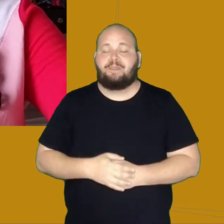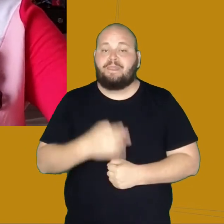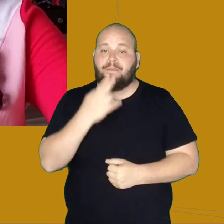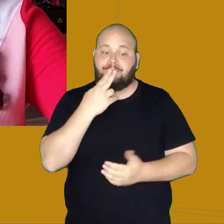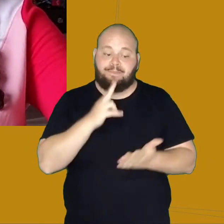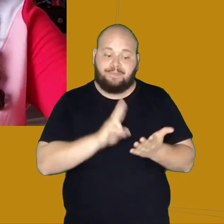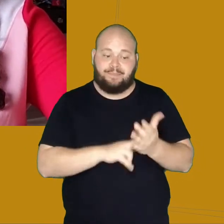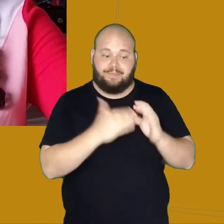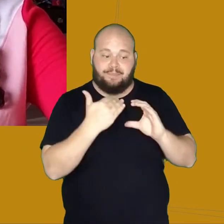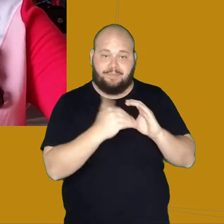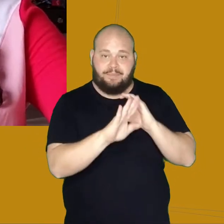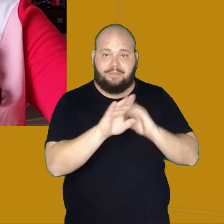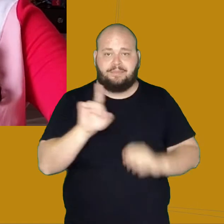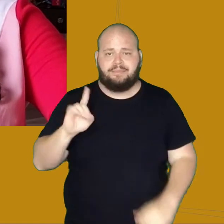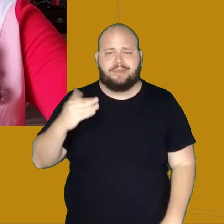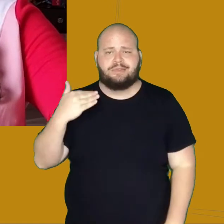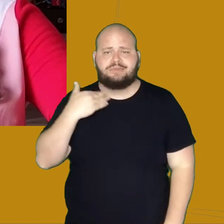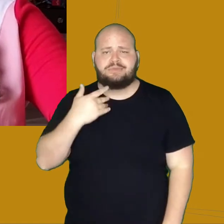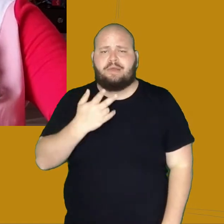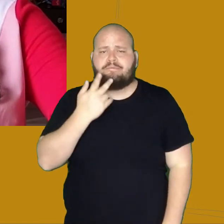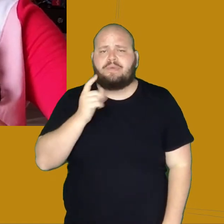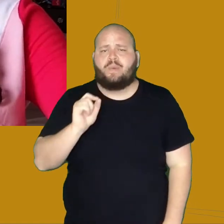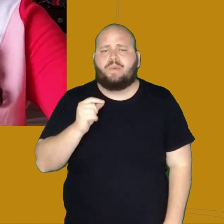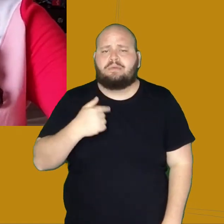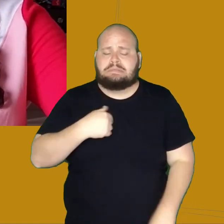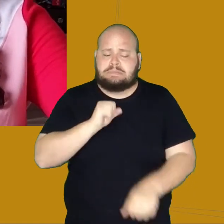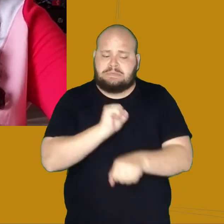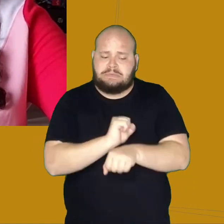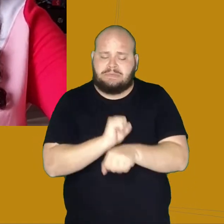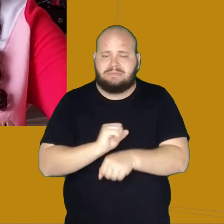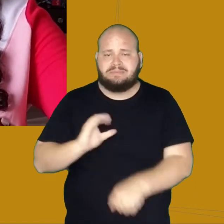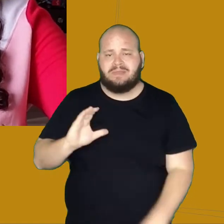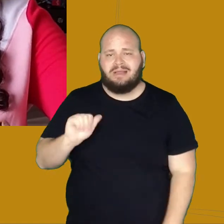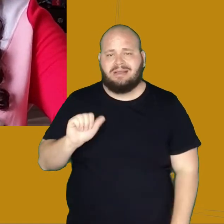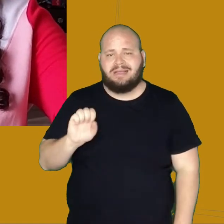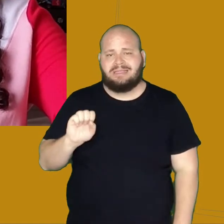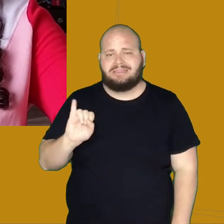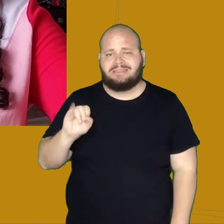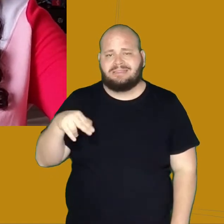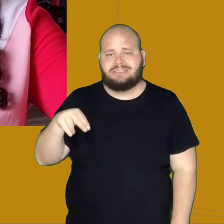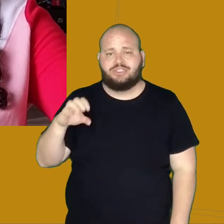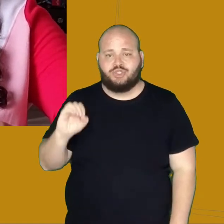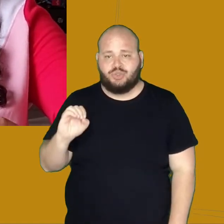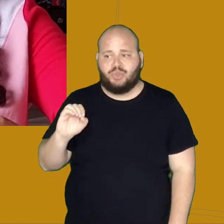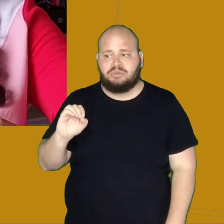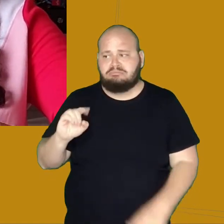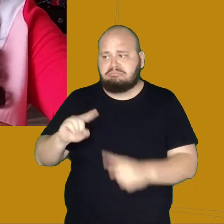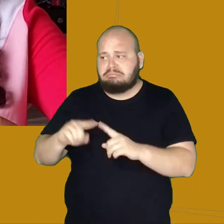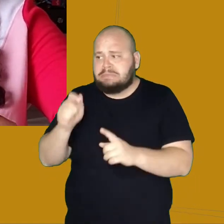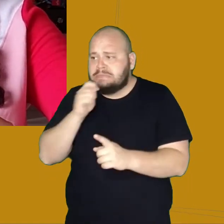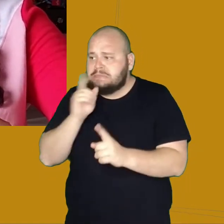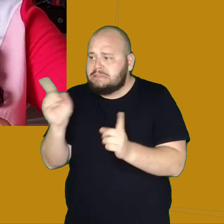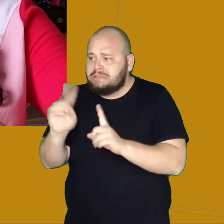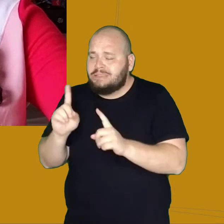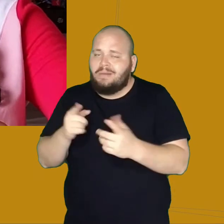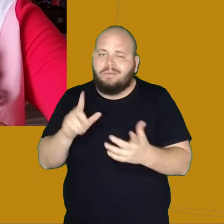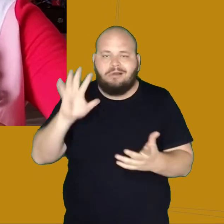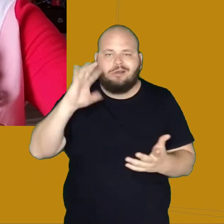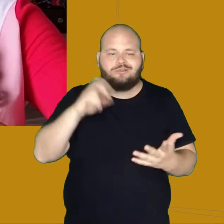Desembargador conta que, enquanto esperava a hora do Cassino, decidiu ler Plutarco, que foi um filósofo, historiador e biógrafo da